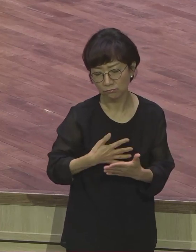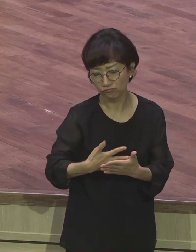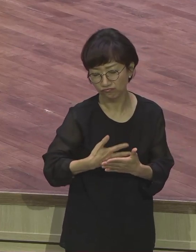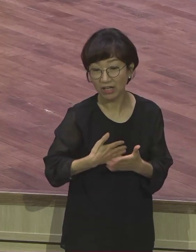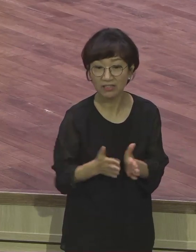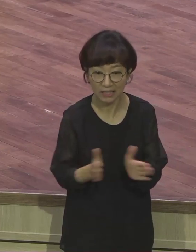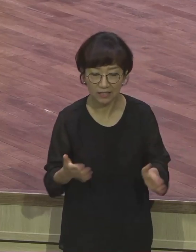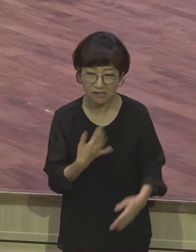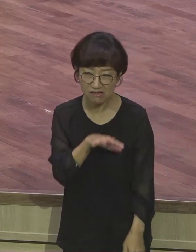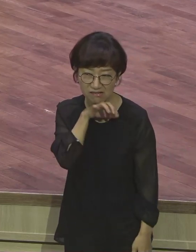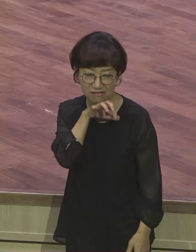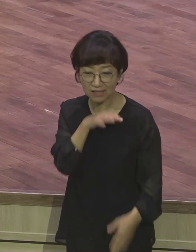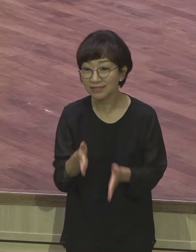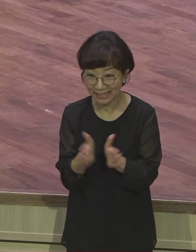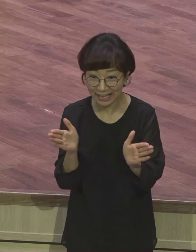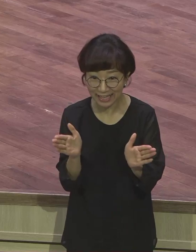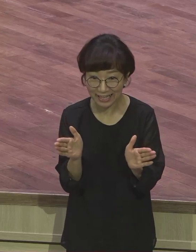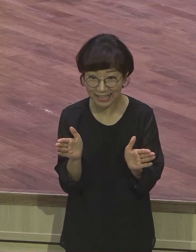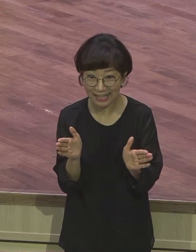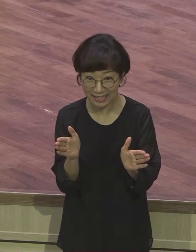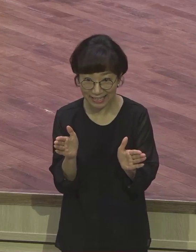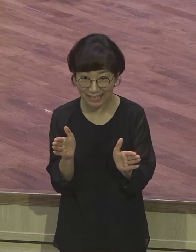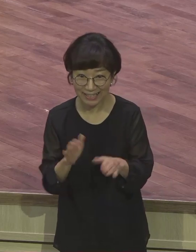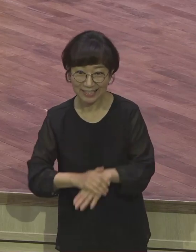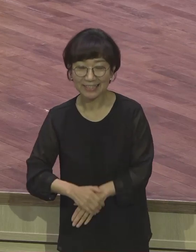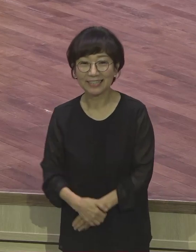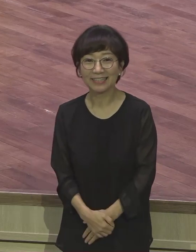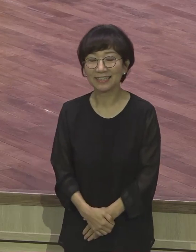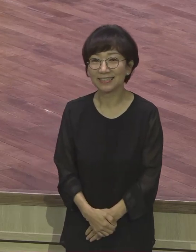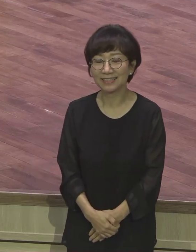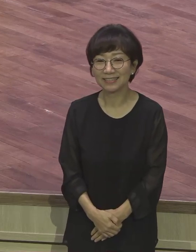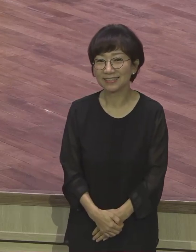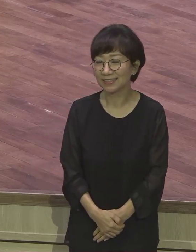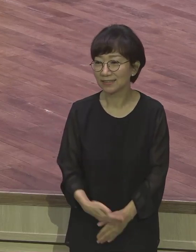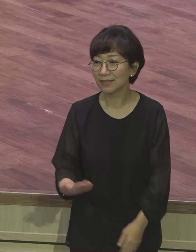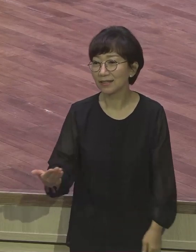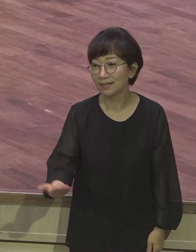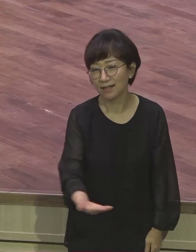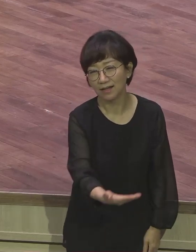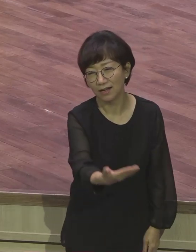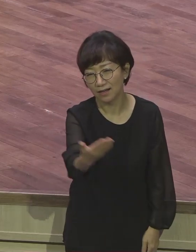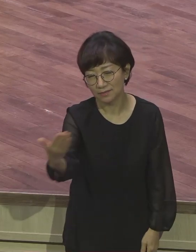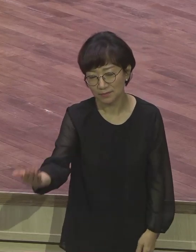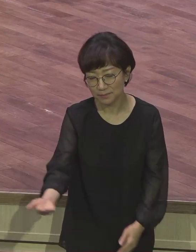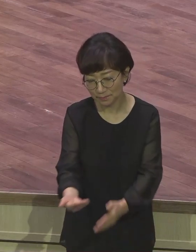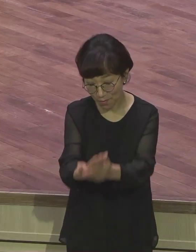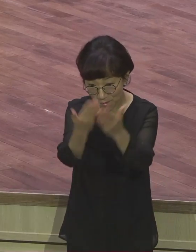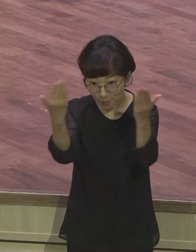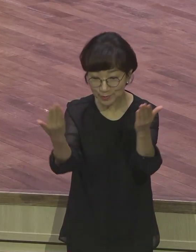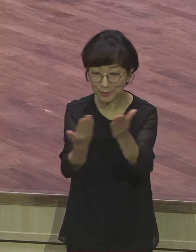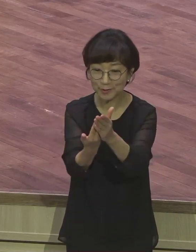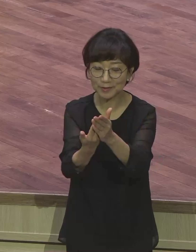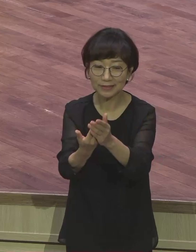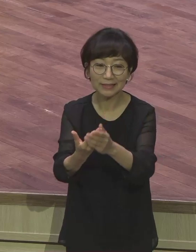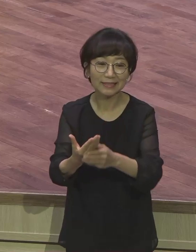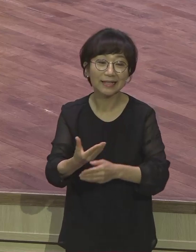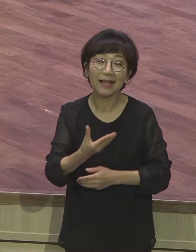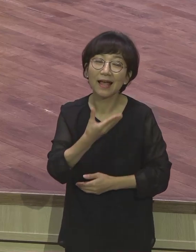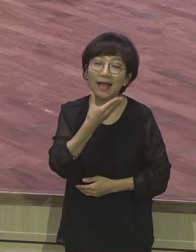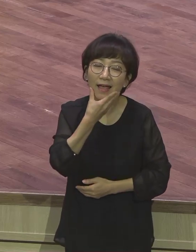불평이 시작됩니다. 불행이 시작된다고요. 우리 영국의 모든 성도들은 행복의 출발점에서